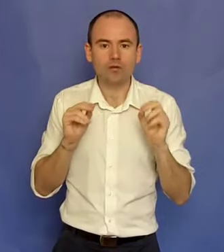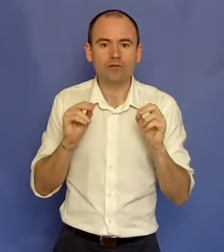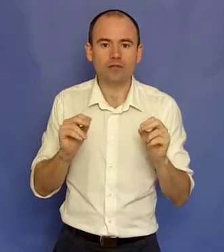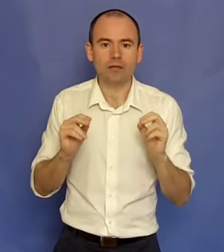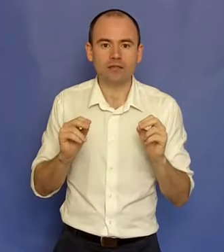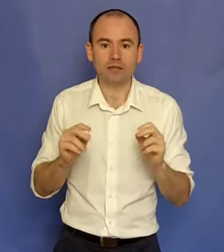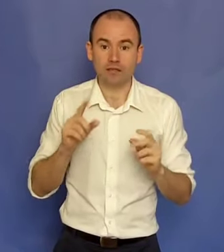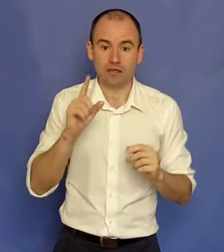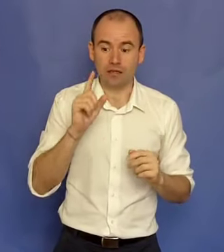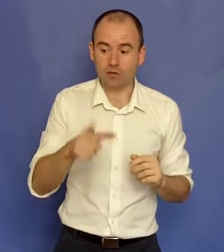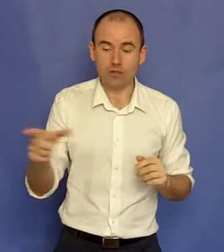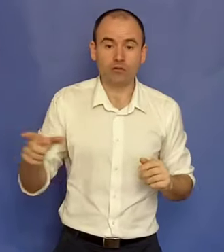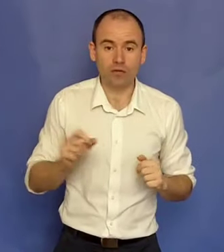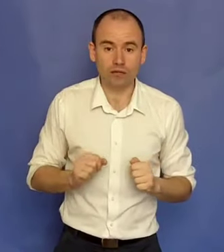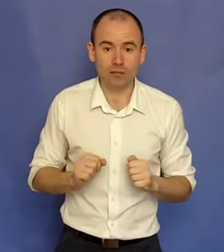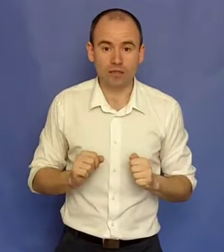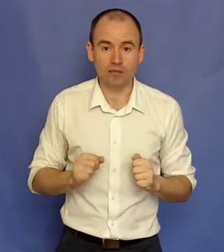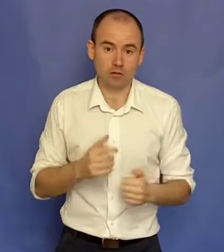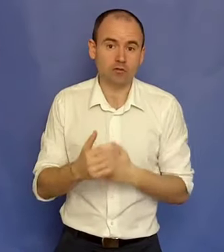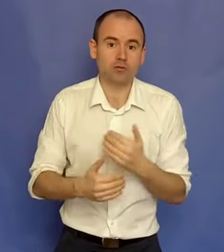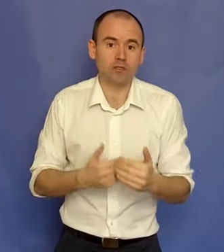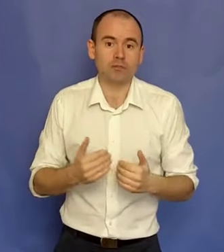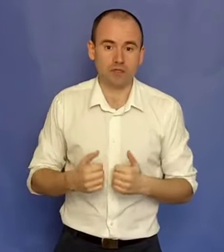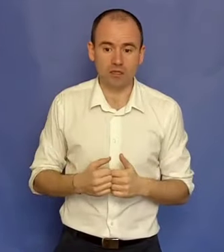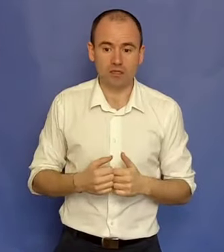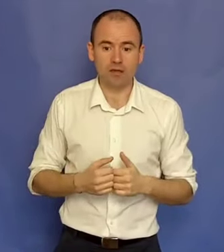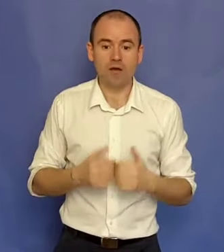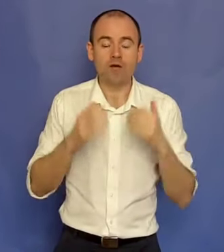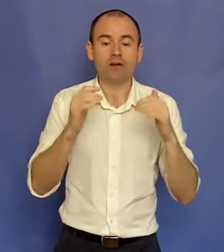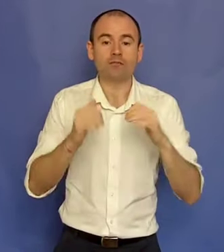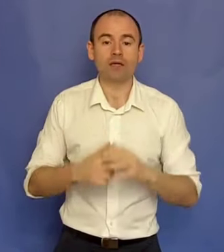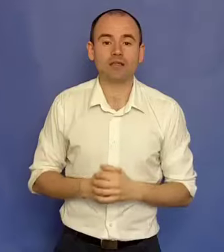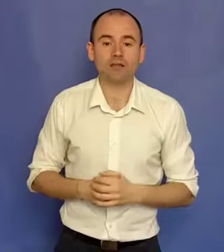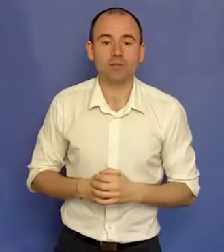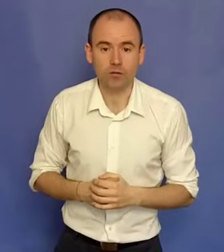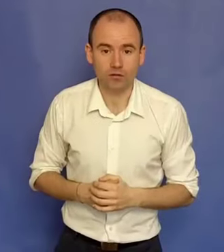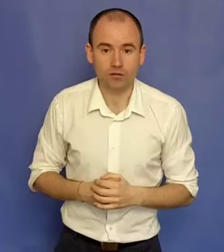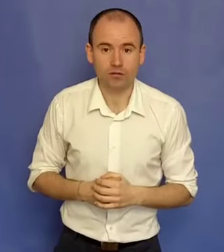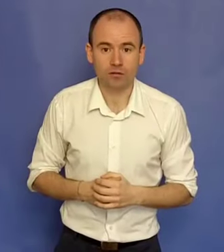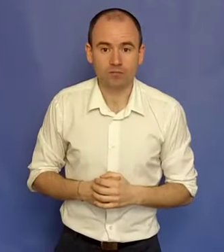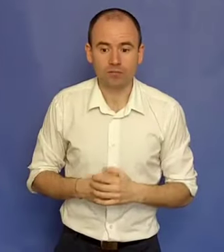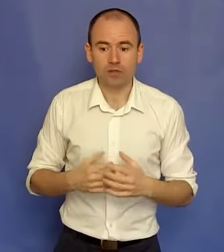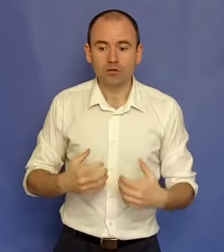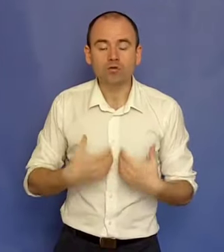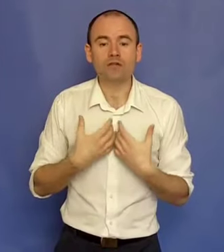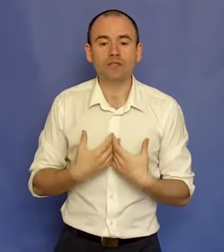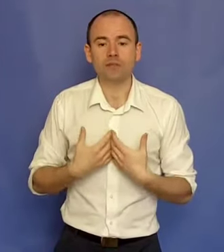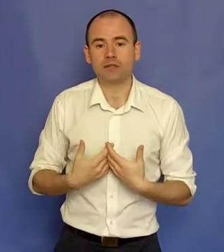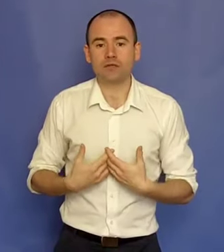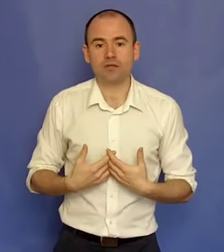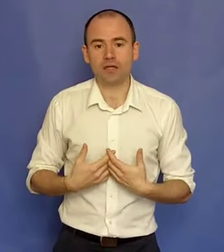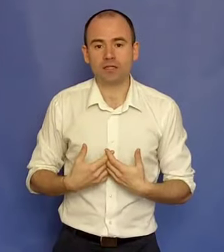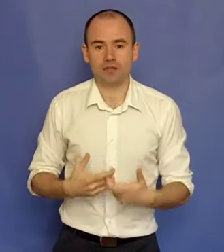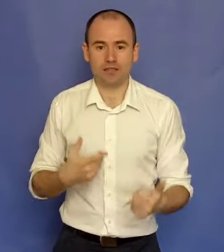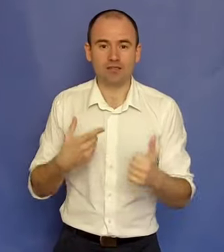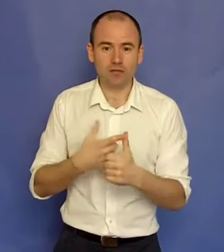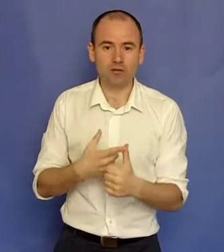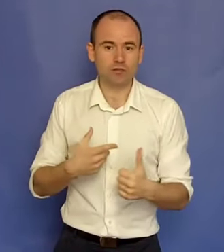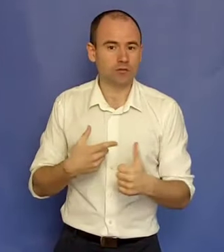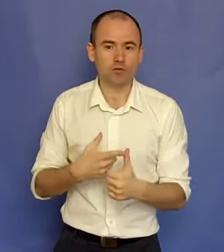gura, faci marketing. Dar dacă nu ești educat în marketing și nu știi cu ce se mănâncă, faci marketing prost. Tu te vinzi pe tine în fiecare zi. În seducție sau în